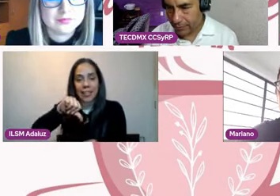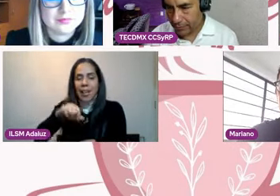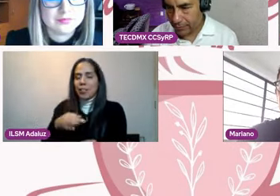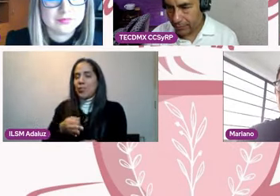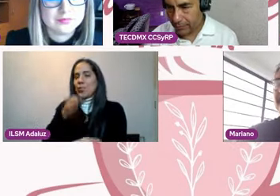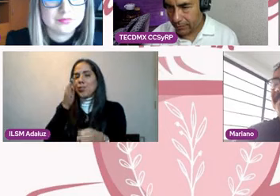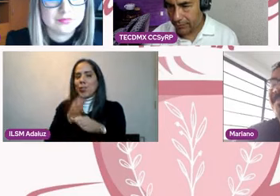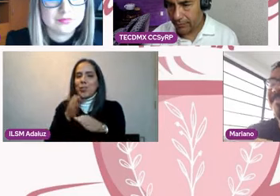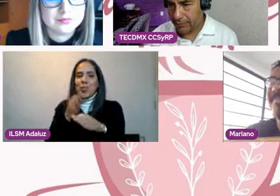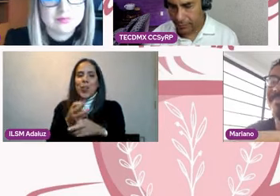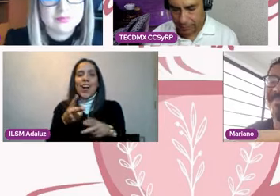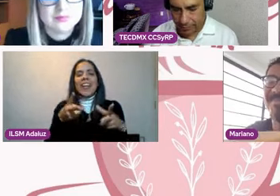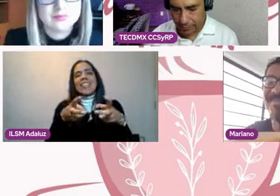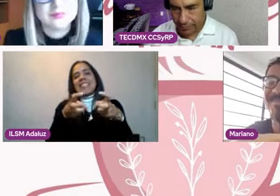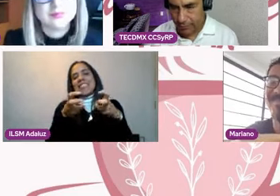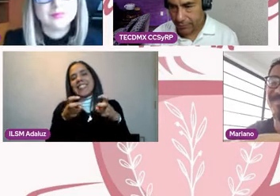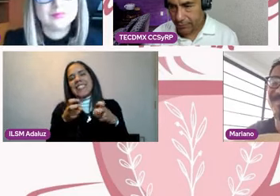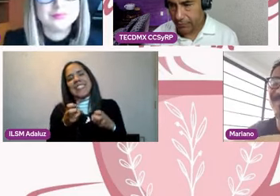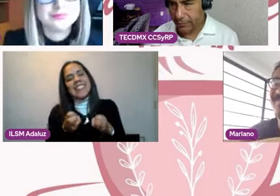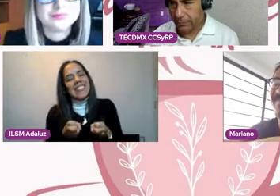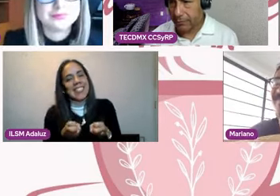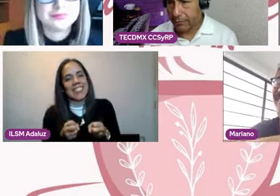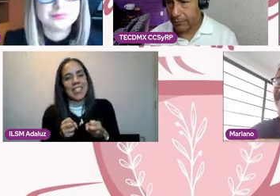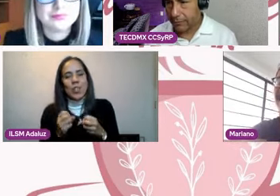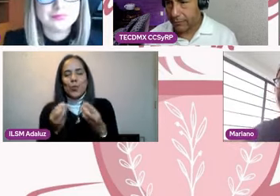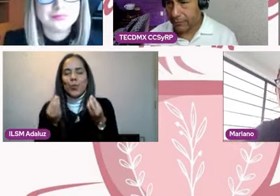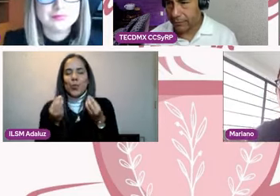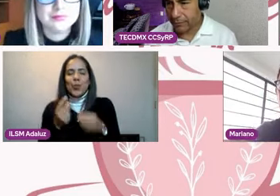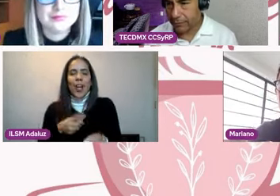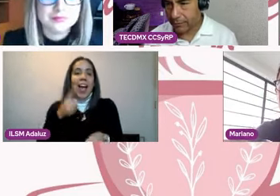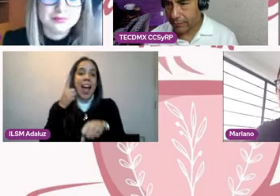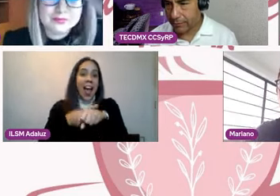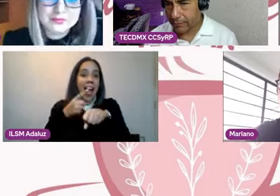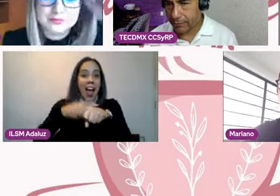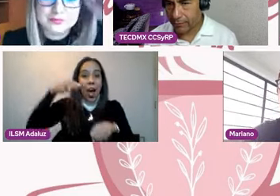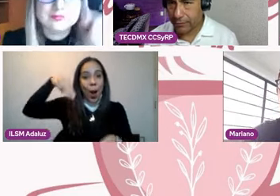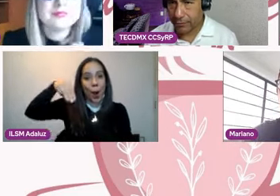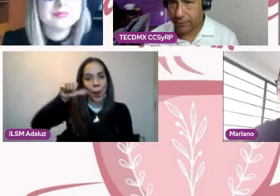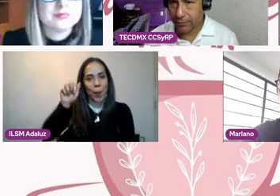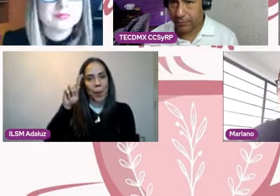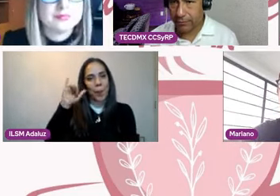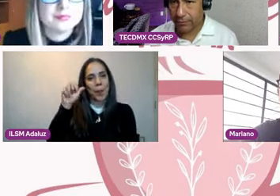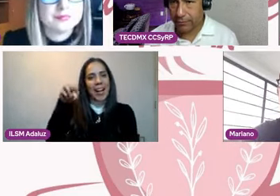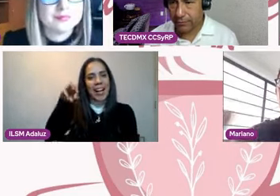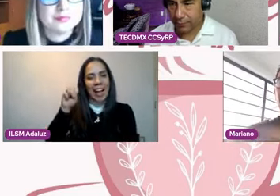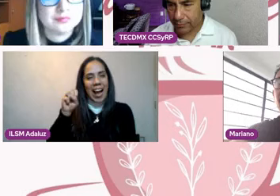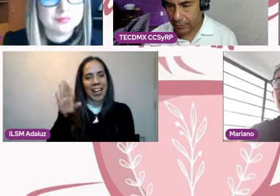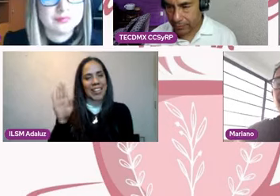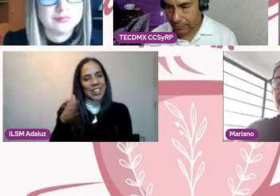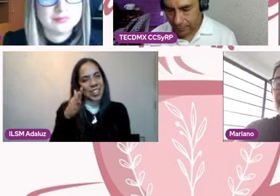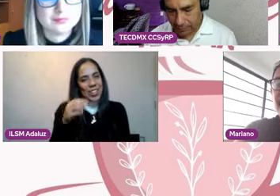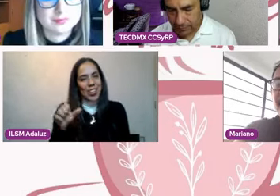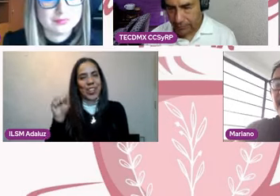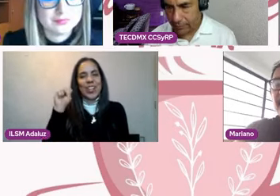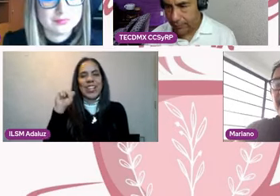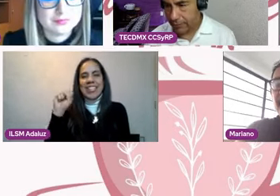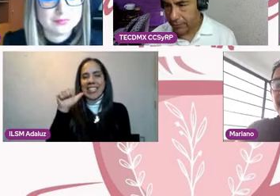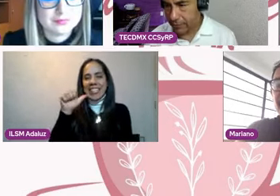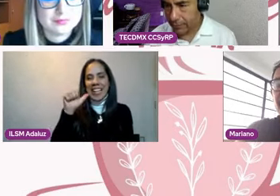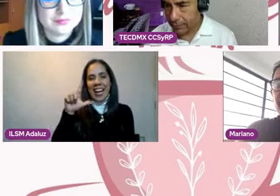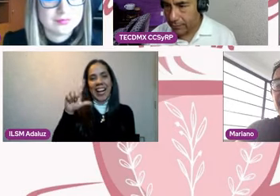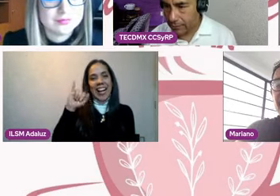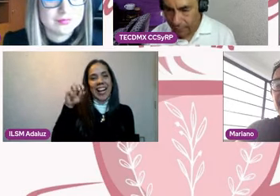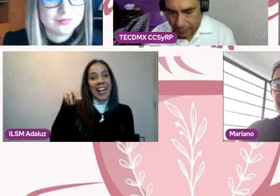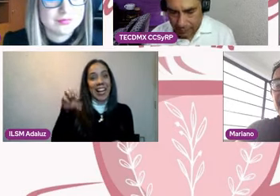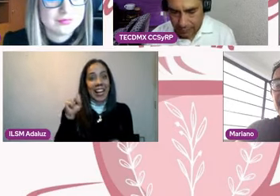que queremos muchísimo aquí en Charlas de Café, el doctor Mariano Salinas. Gracias Mariano, como cada vez que te presentas en Charlas de Café,